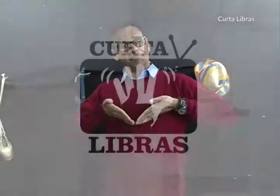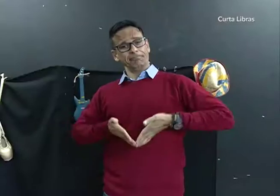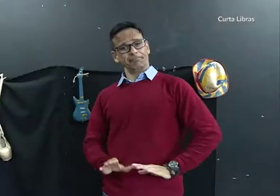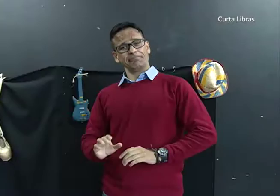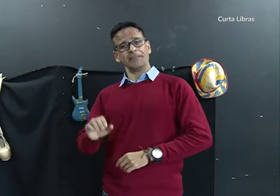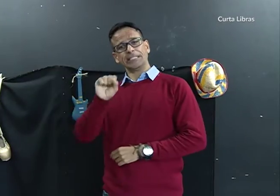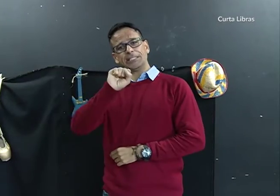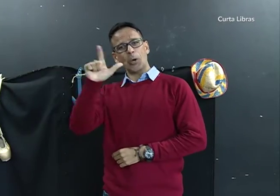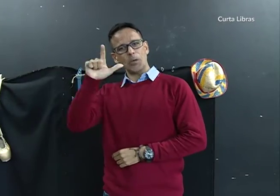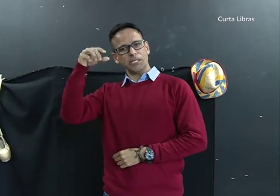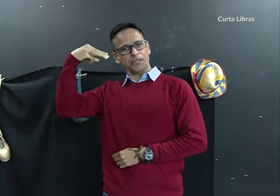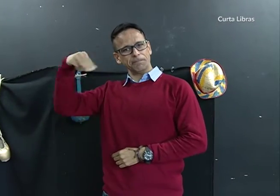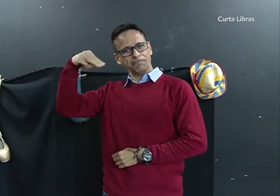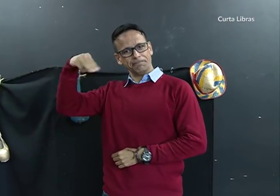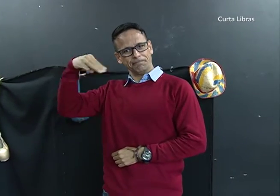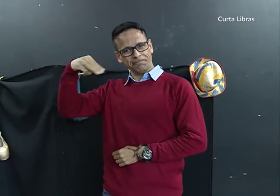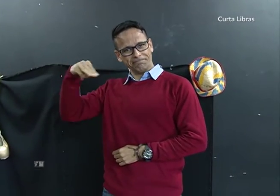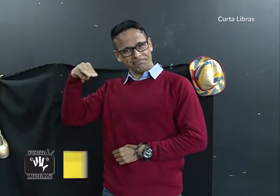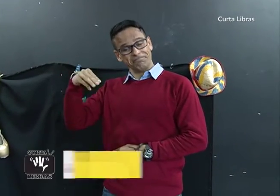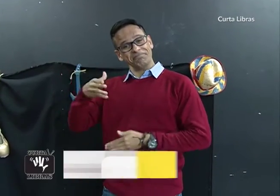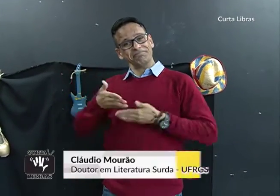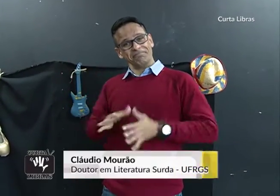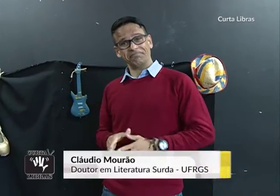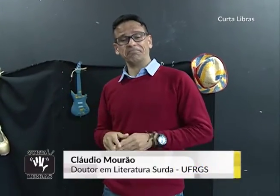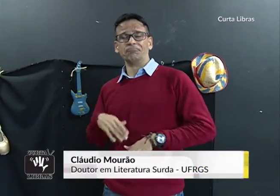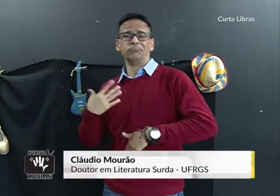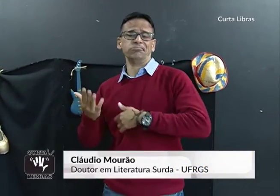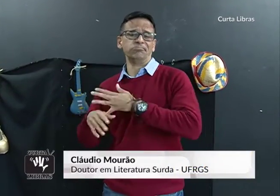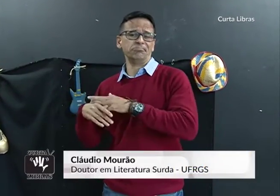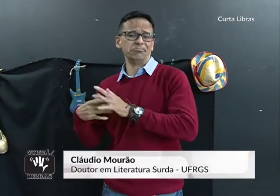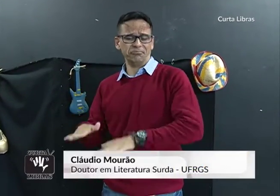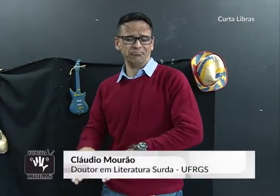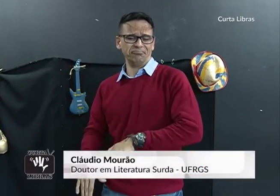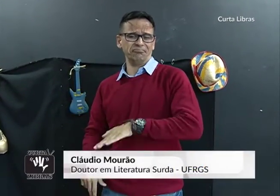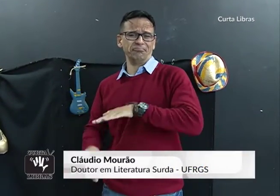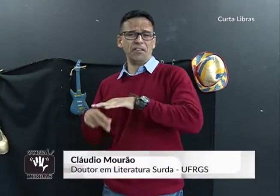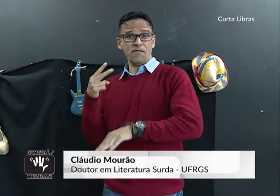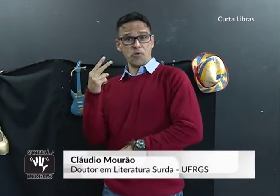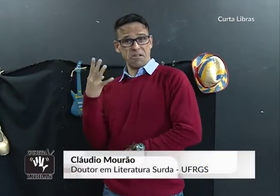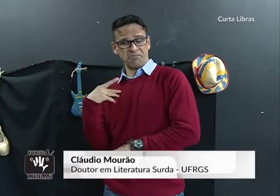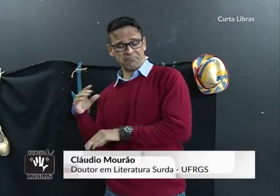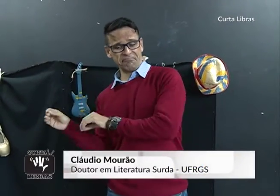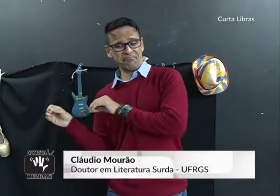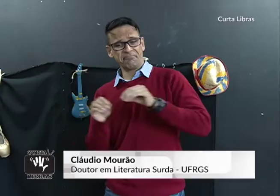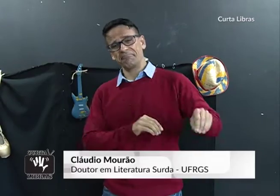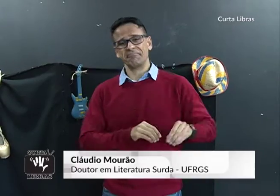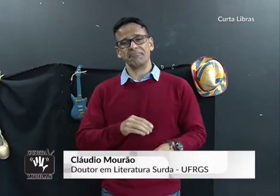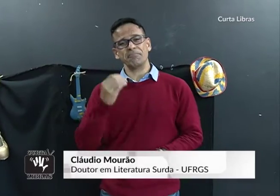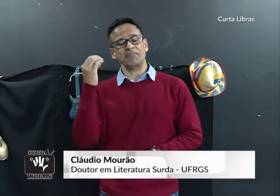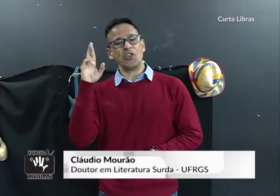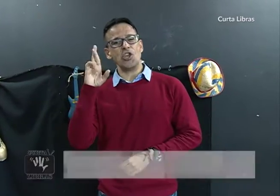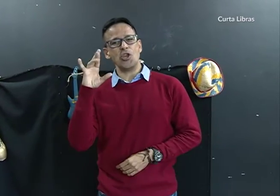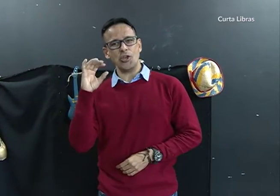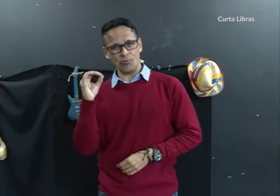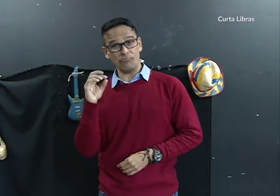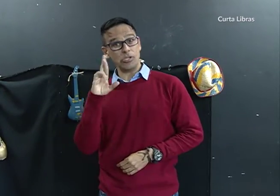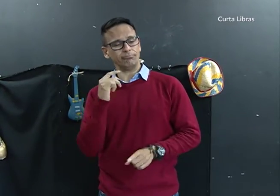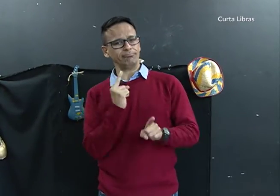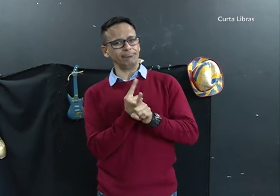Nasci em São Luís do Maranhão e com 24 anos me mudei para o Rio de Janeiro. Lá eu encontrei o mundo